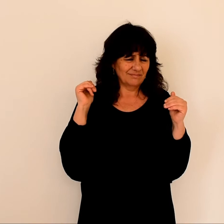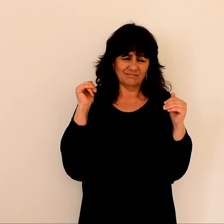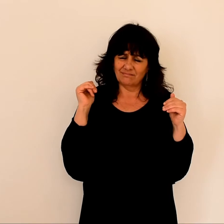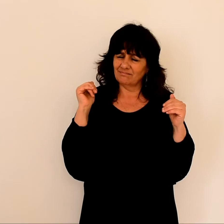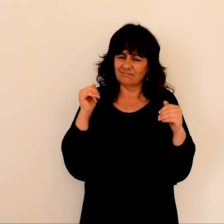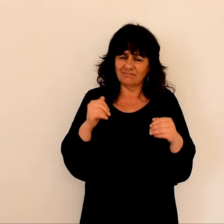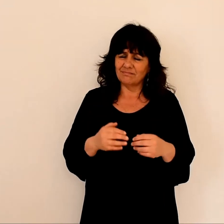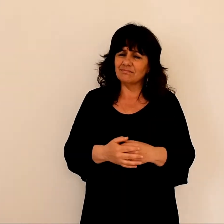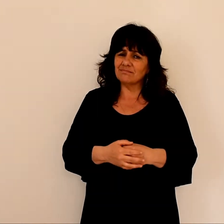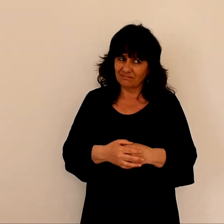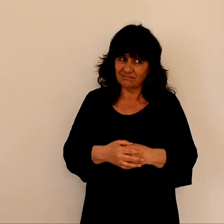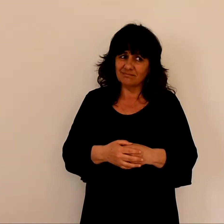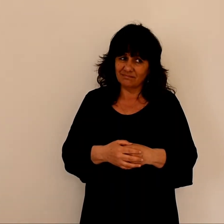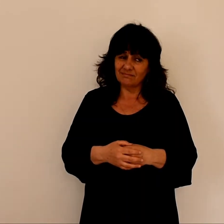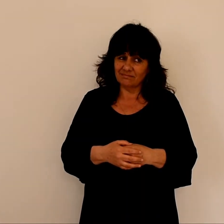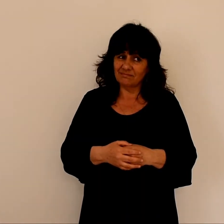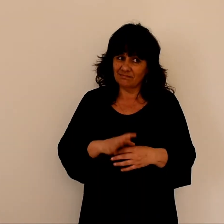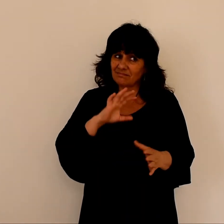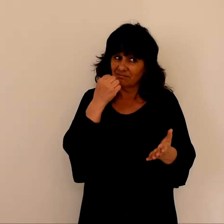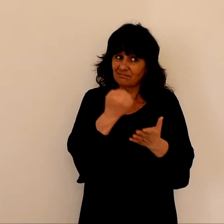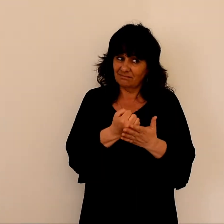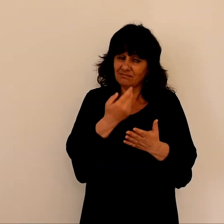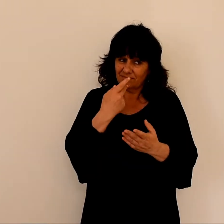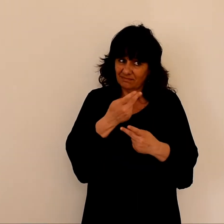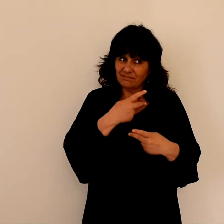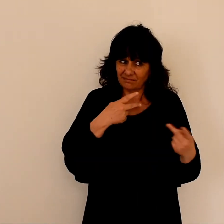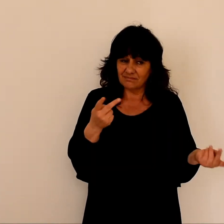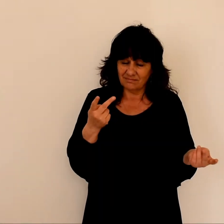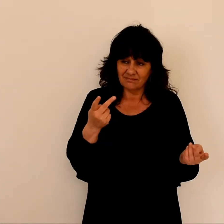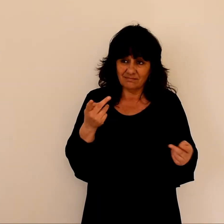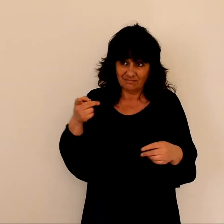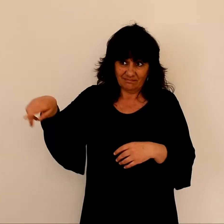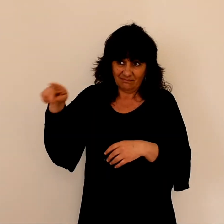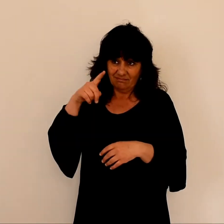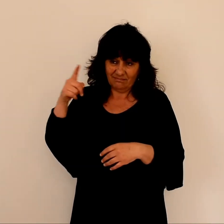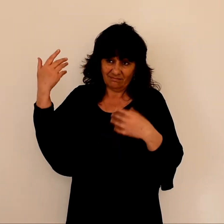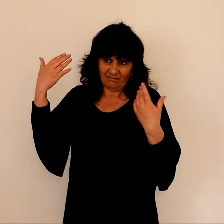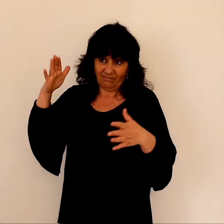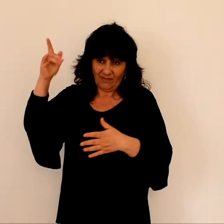Amen Je vous le déclare Ceux-là ont reçu leur récompense